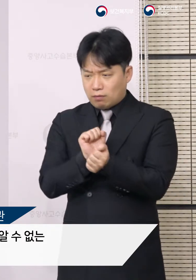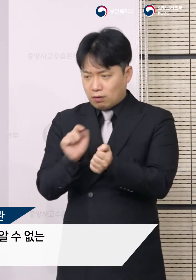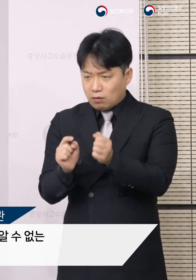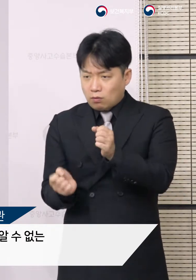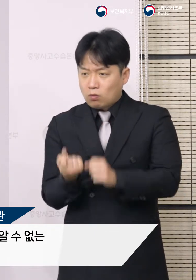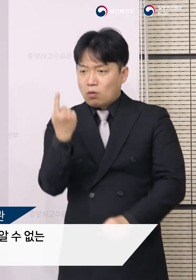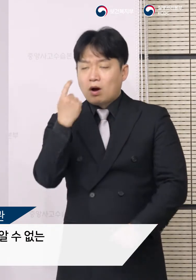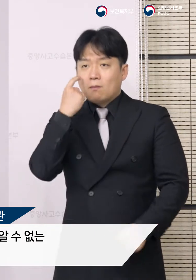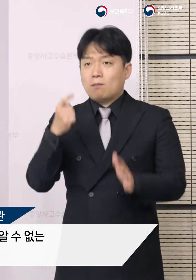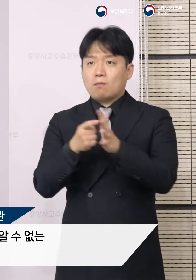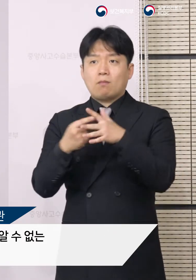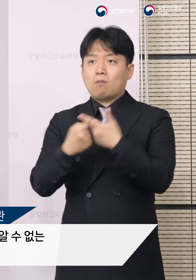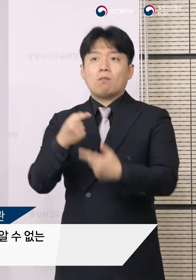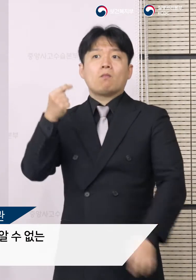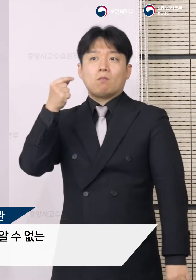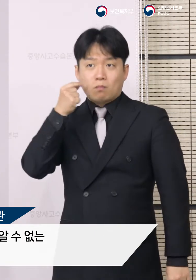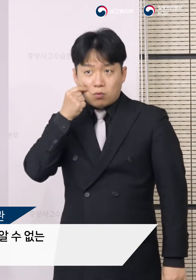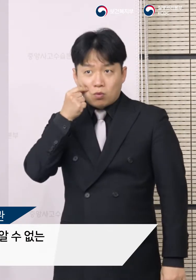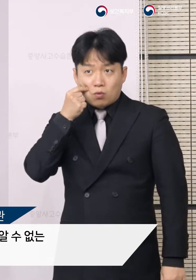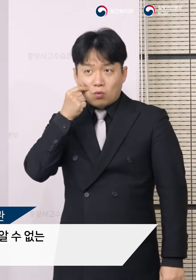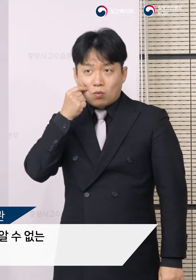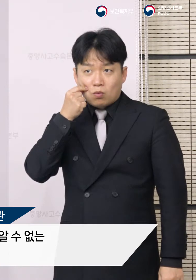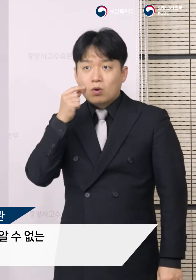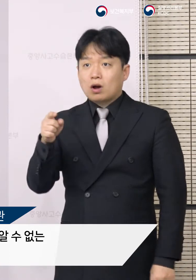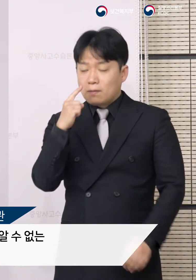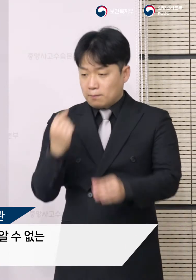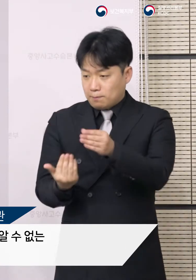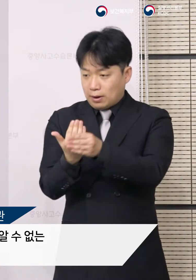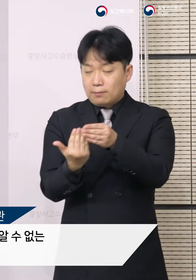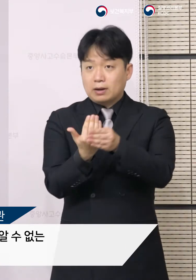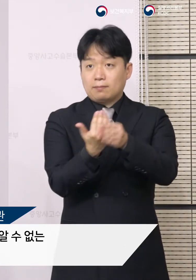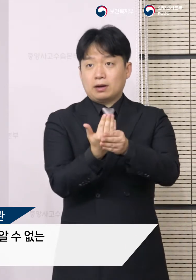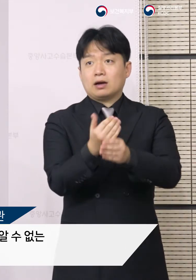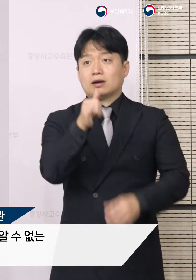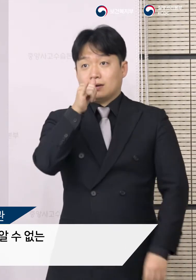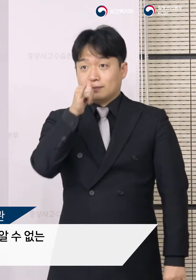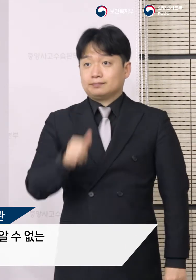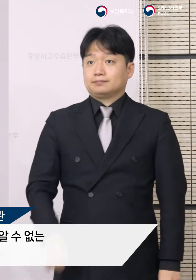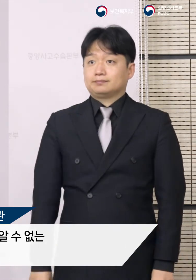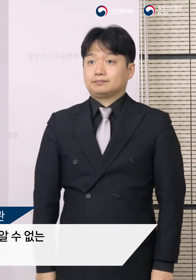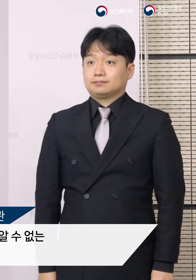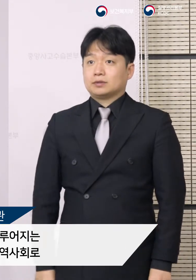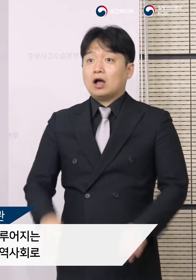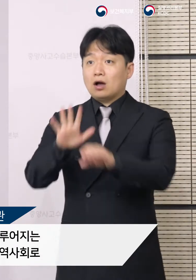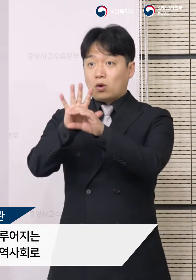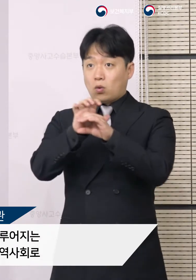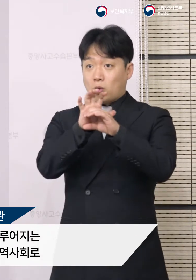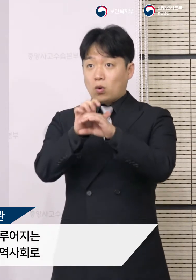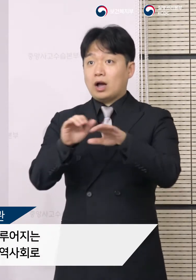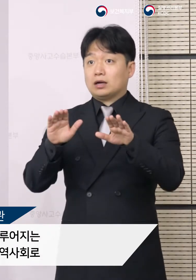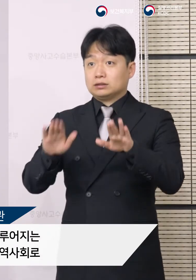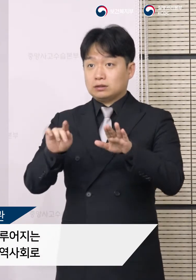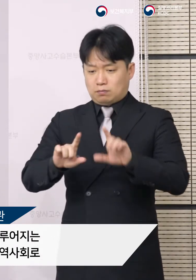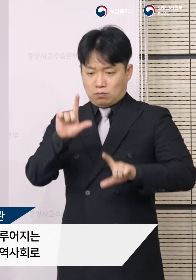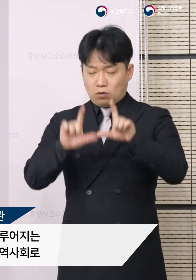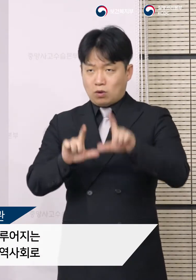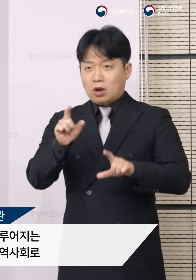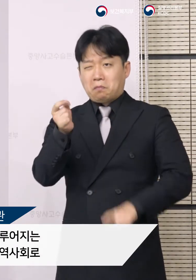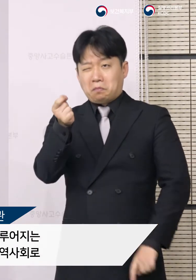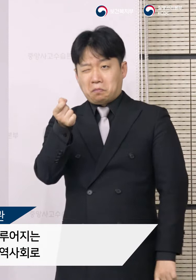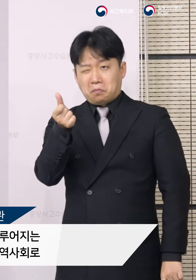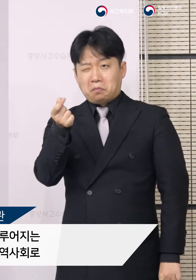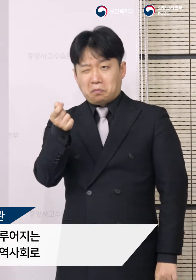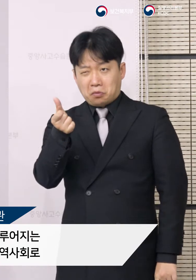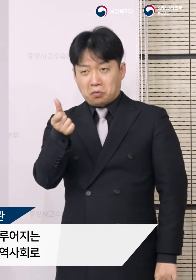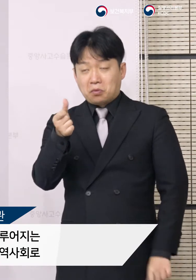원인과 경로를 알 수 없는 지역사회 감염 사례들이 나타나고 있습니다. 코로나19가 증상이